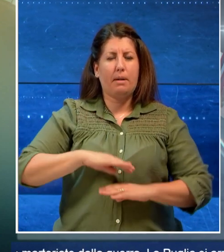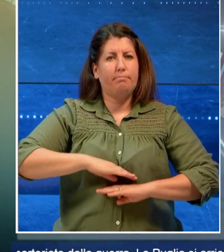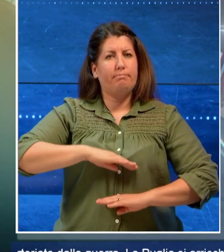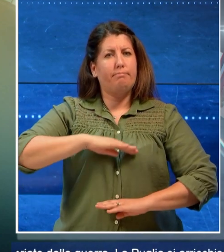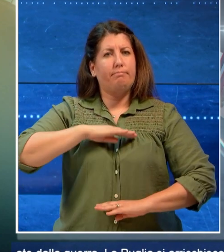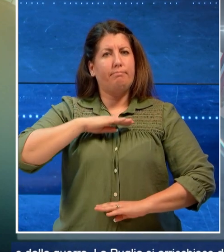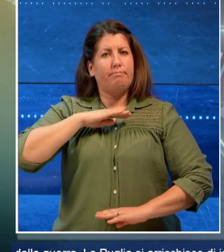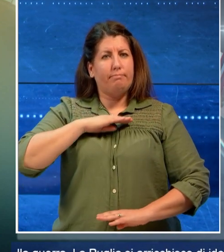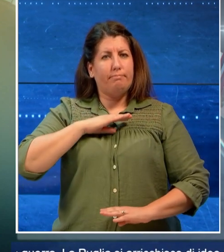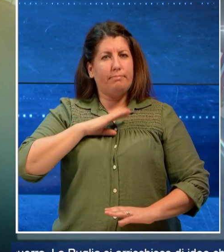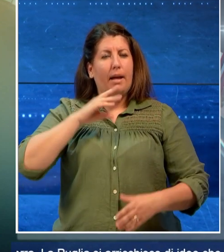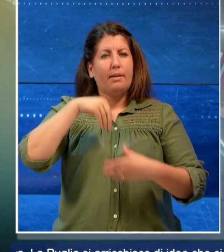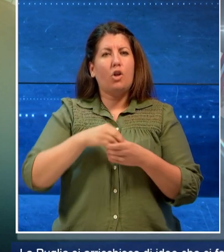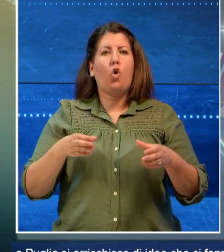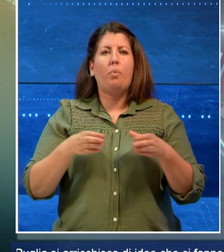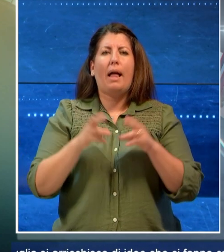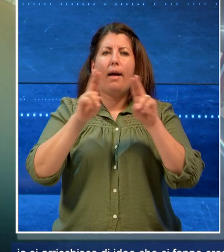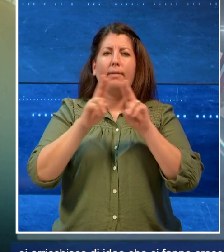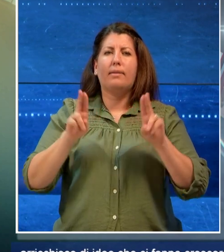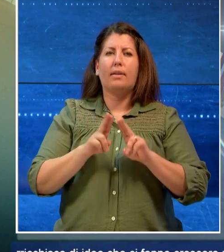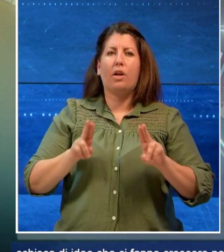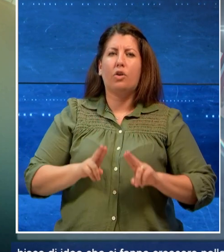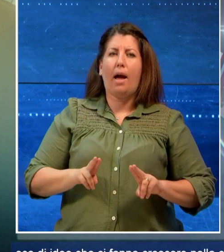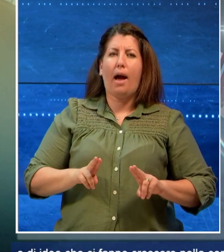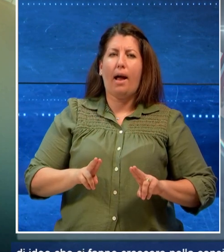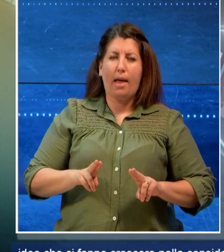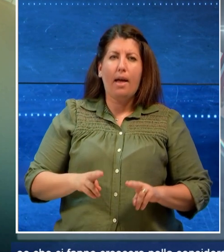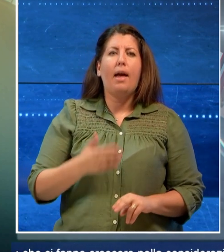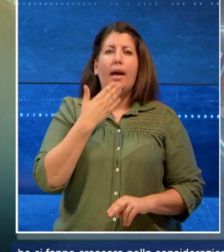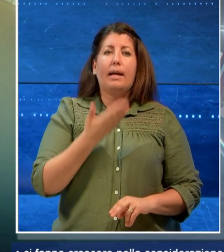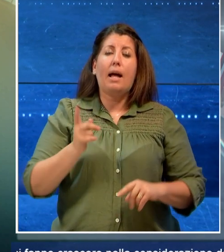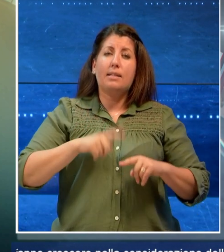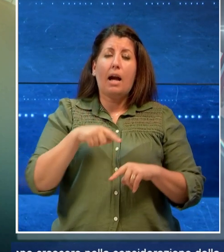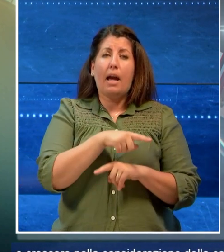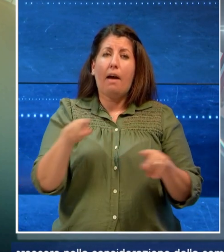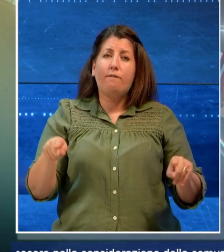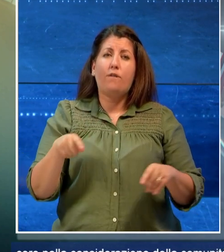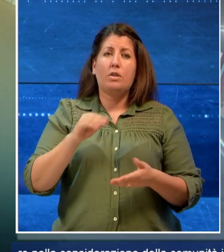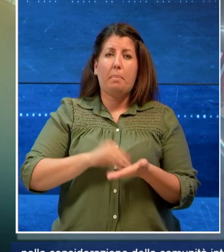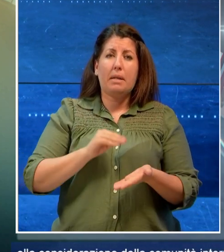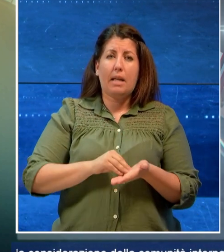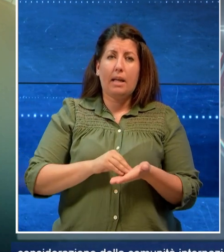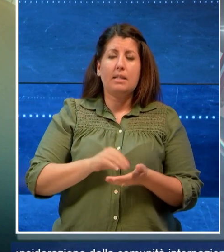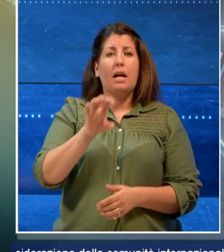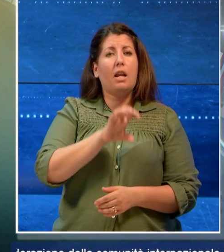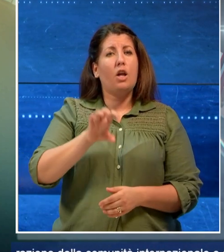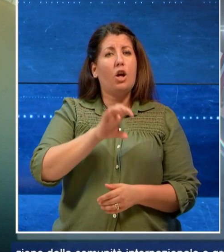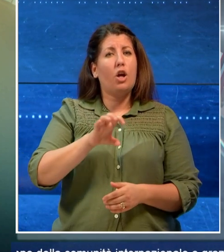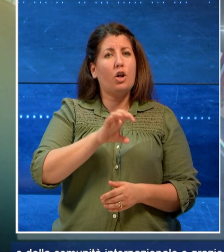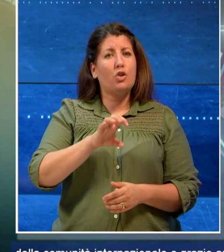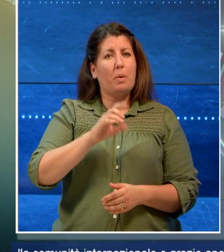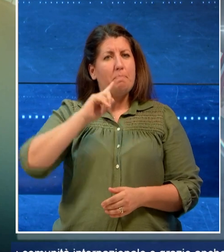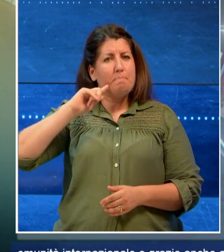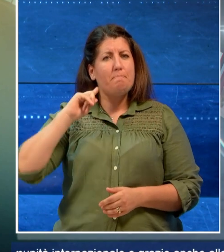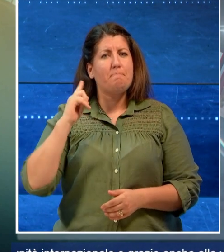della comunità internazionale e grazie anche alla vostra presenza. La regione è cresciuta e